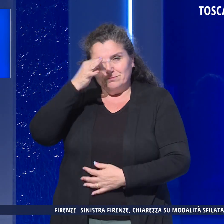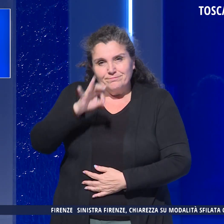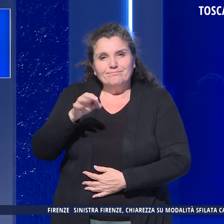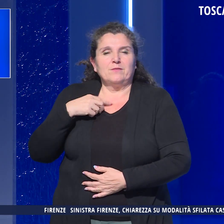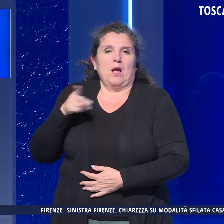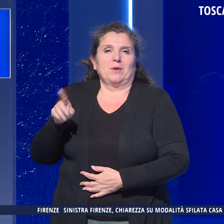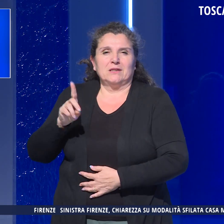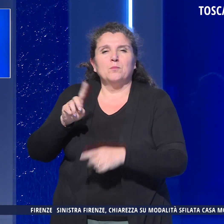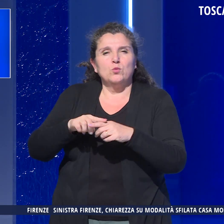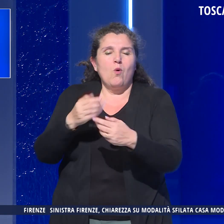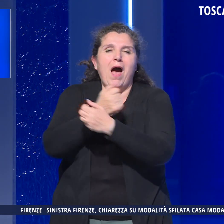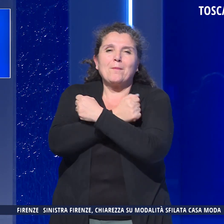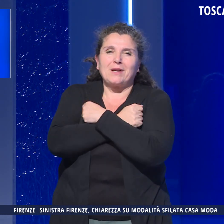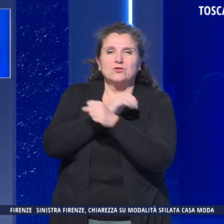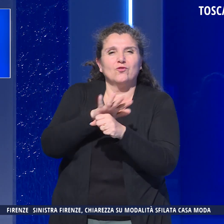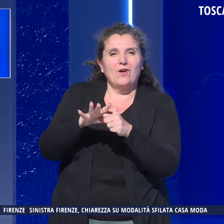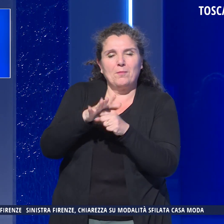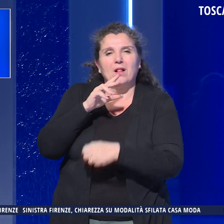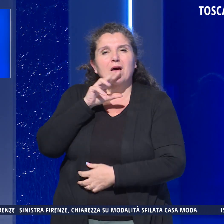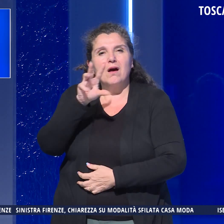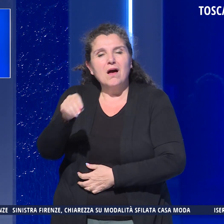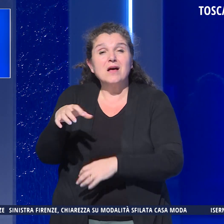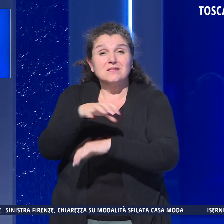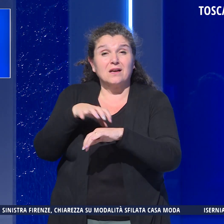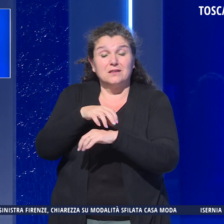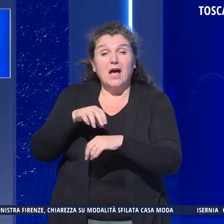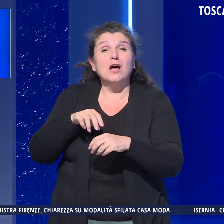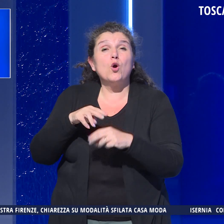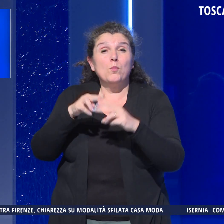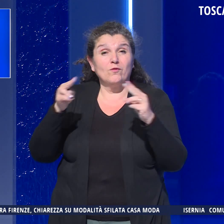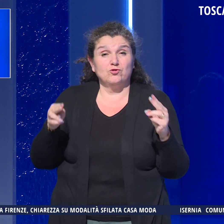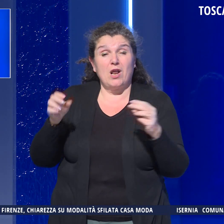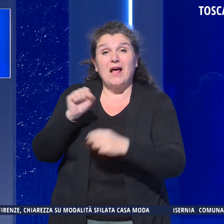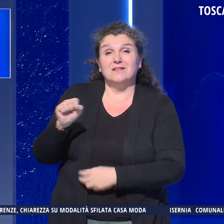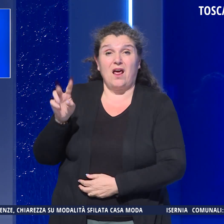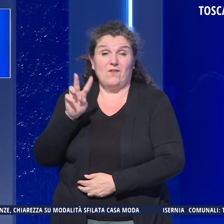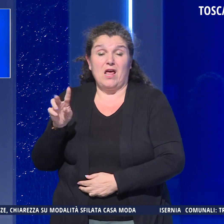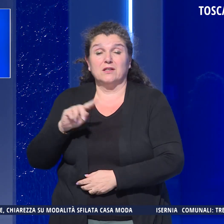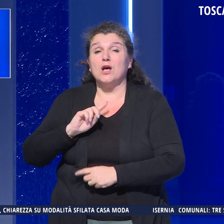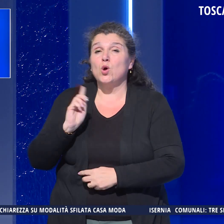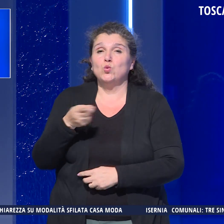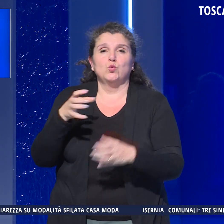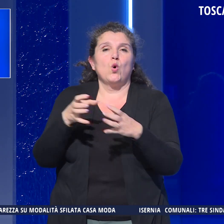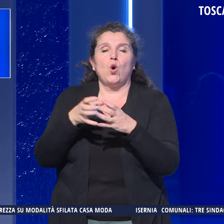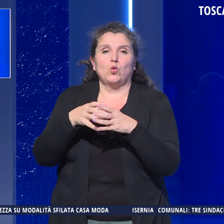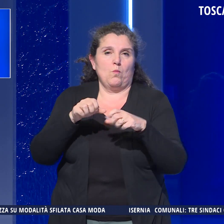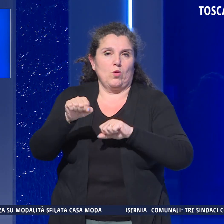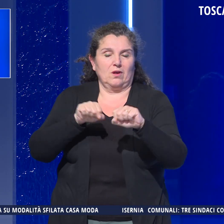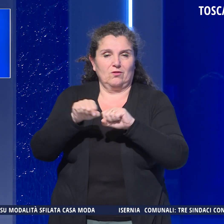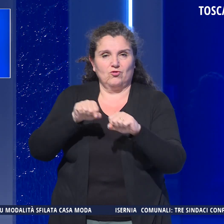sua famiglia è stato espresso dal segretario provinciale Andrea Valenti e da tutto il gruppo dirigente.